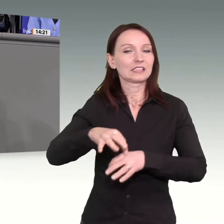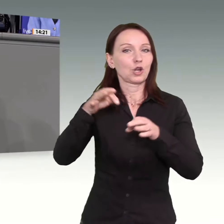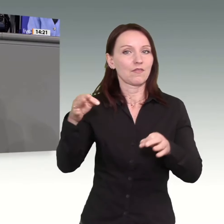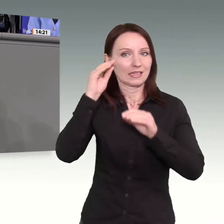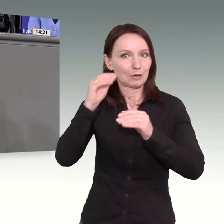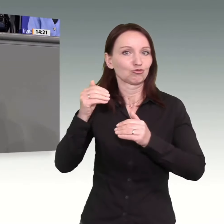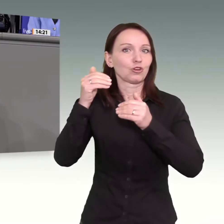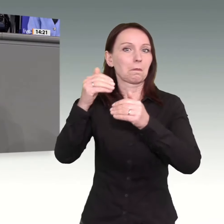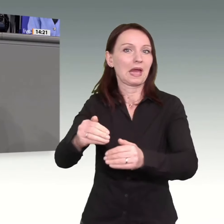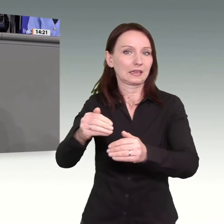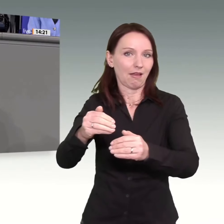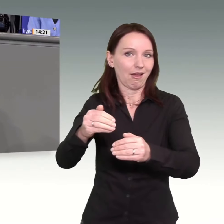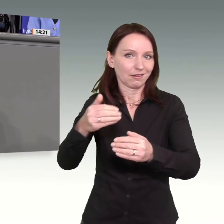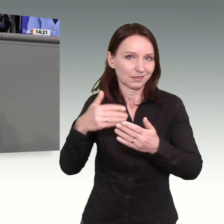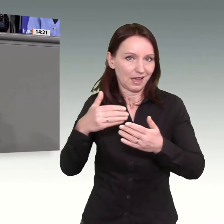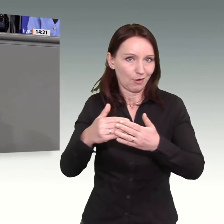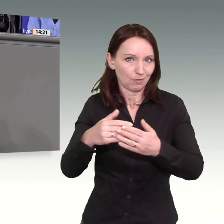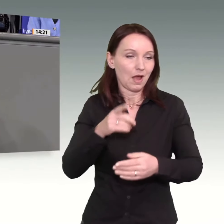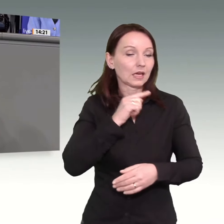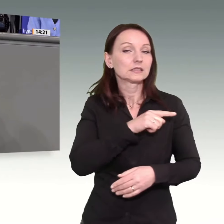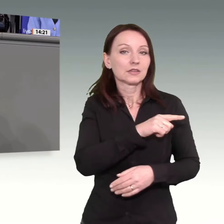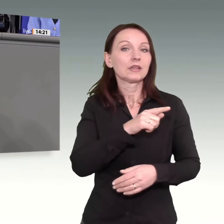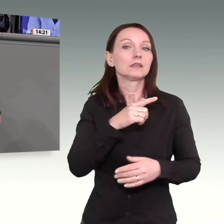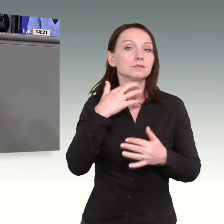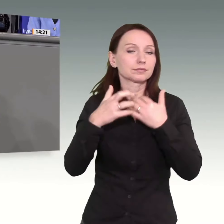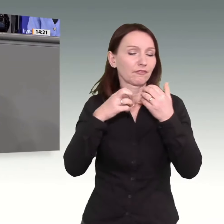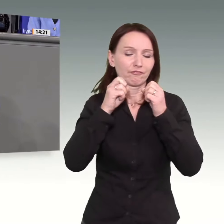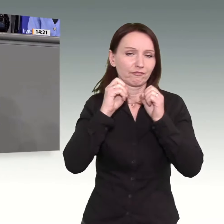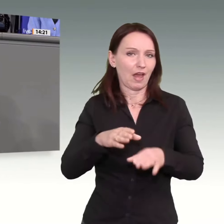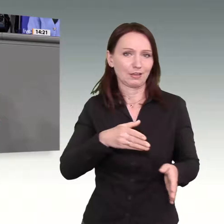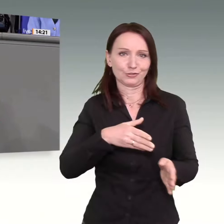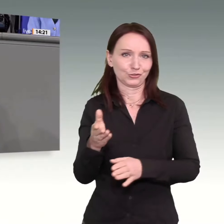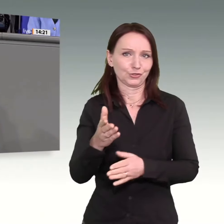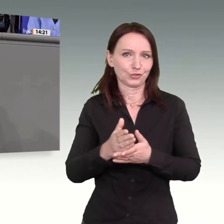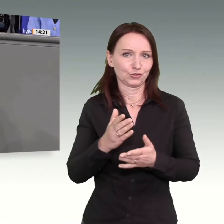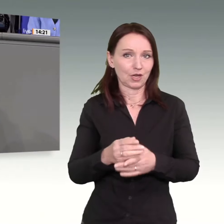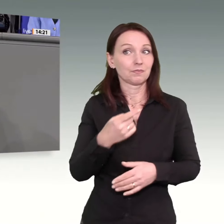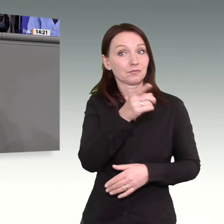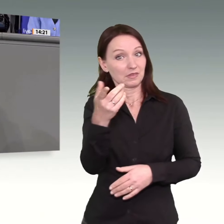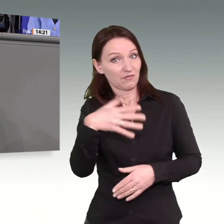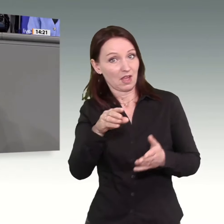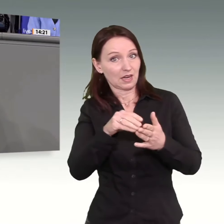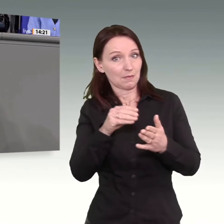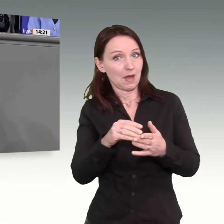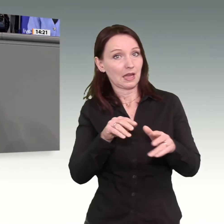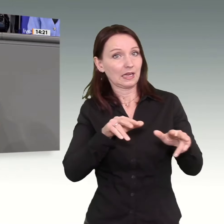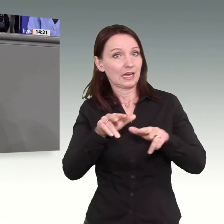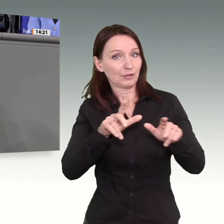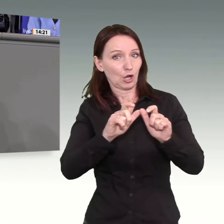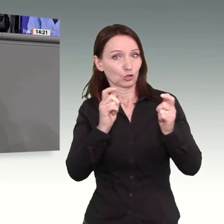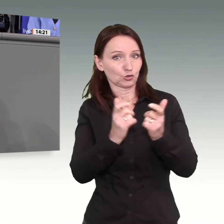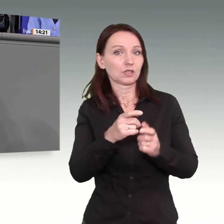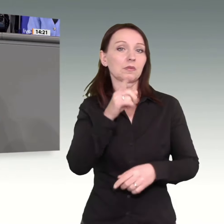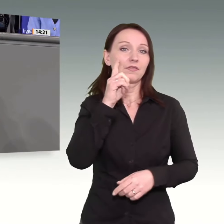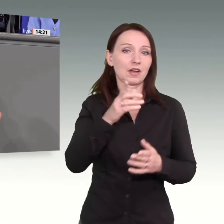das ist auch wieder eine falsche Fährte, die Sie setzen. Und wer im Wirtschaftsausschuss war, weiß, dass wir im Jahr